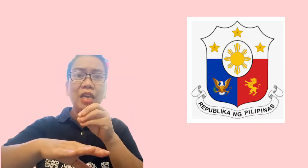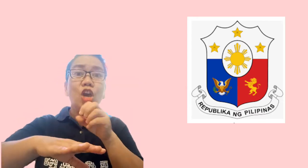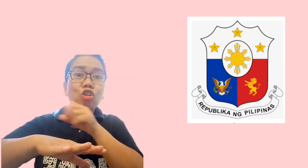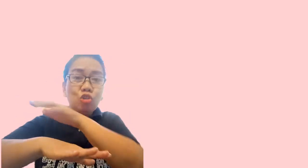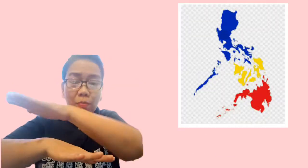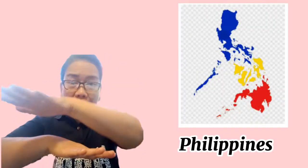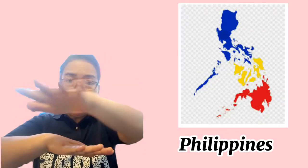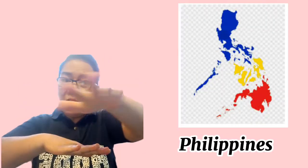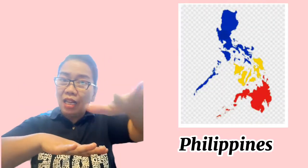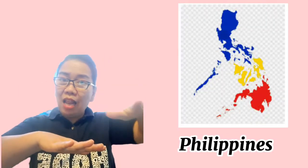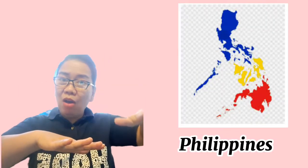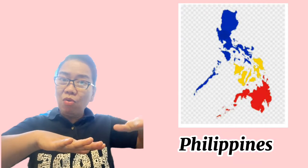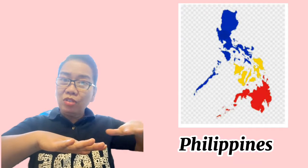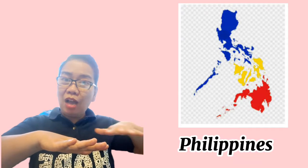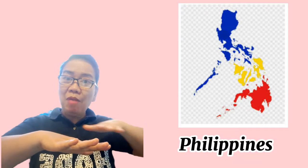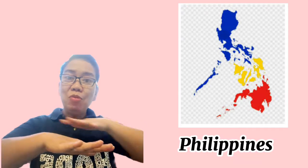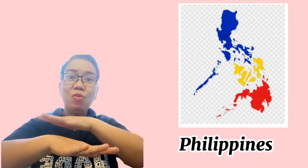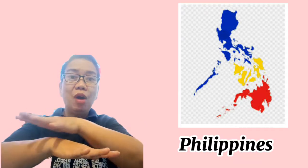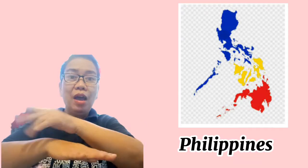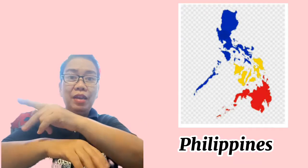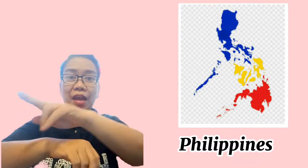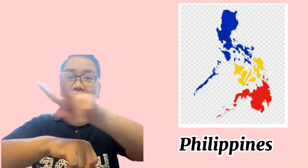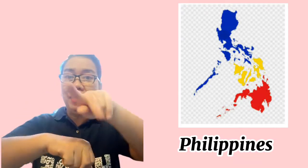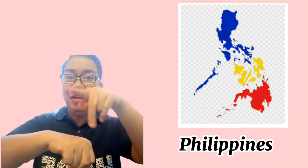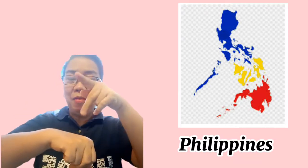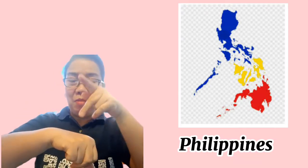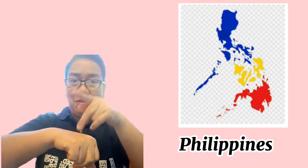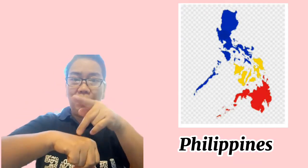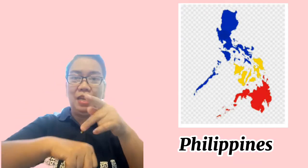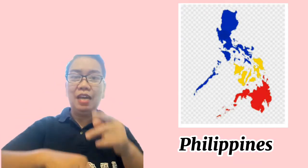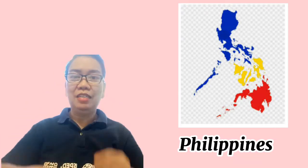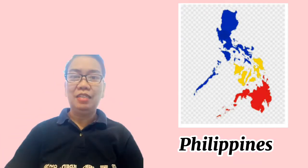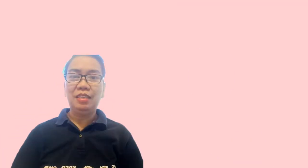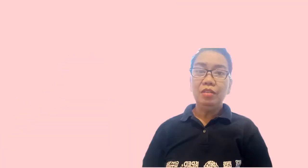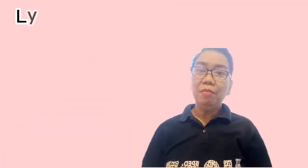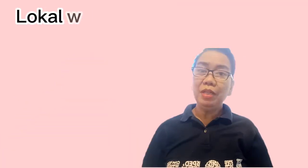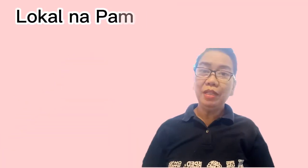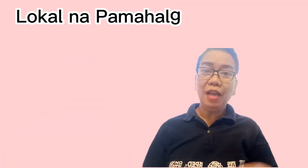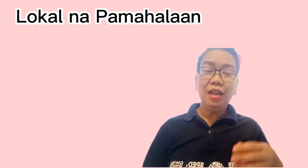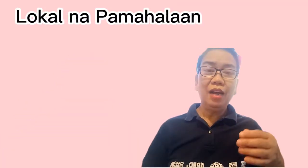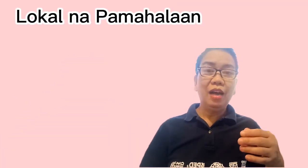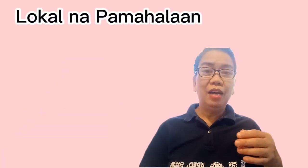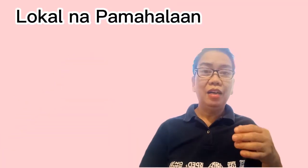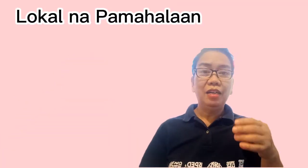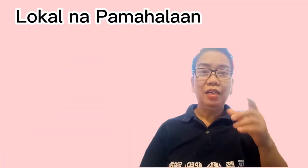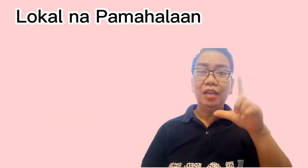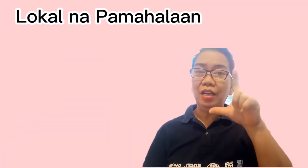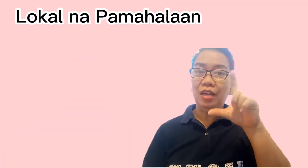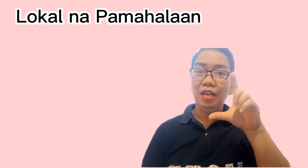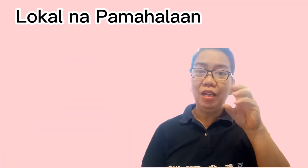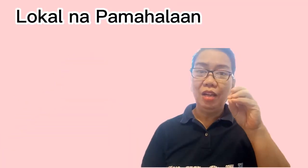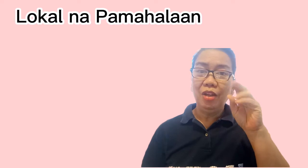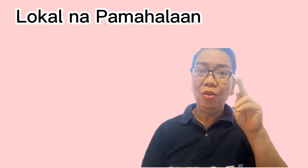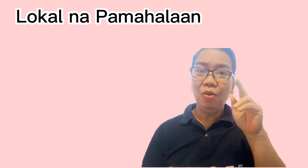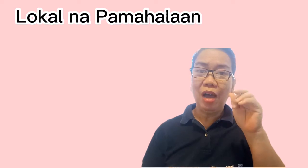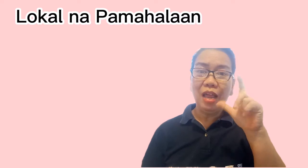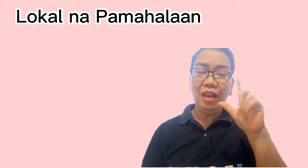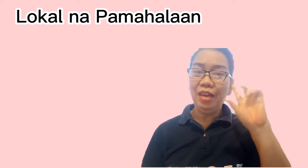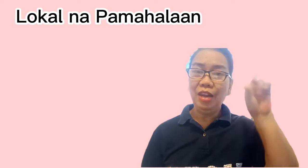sumasaklaw sa kabuuan ng Pilipinas. Samantalang ang lokal na